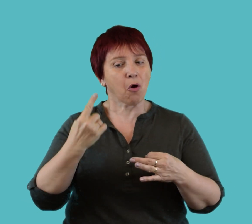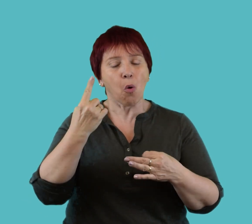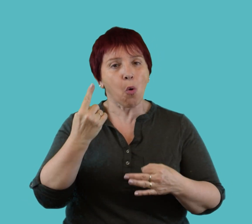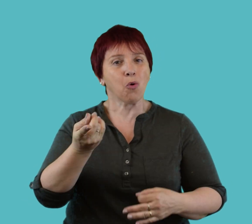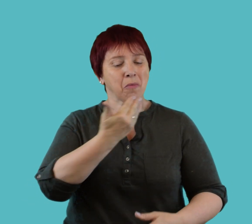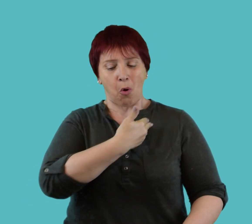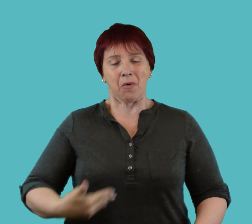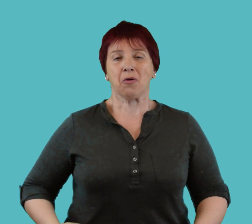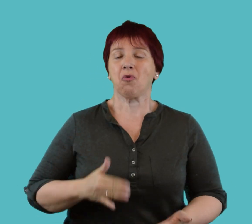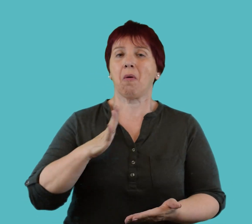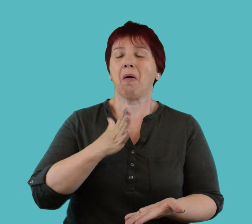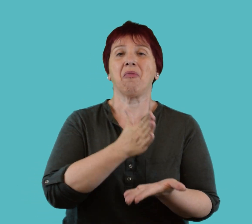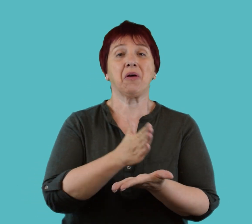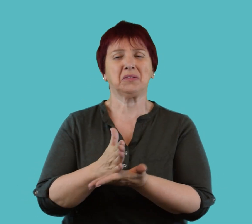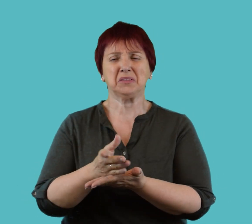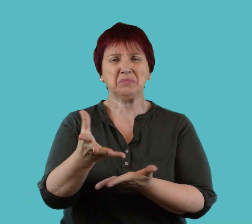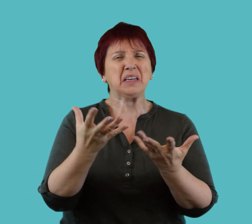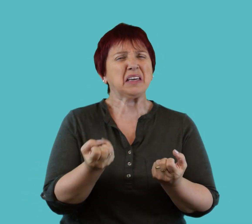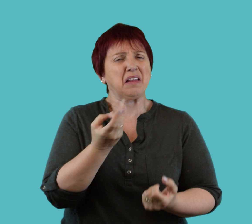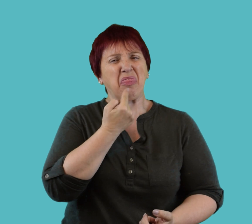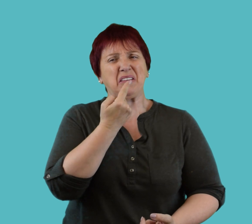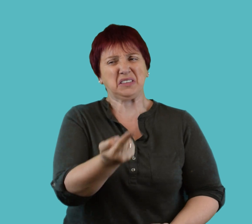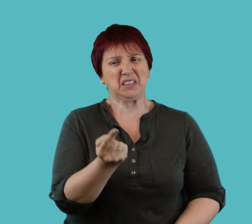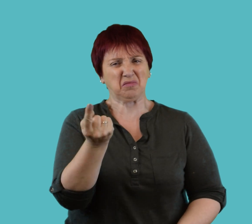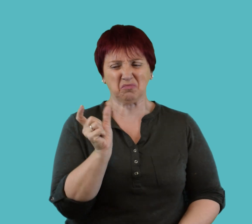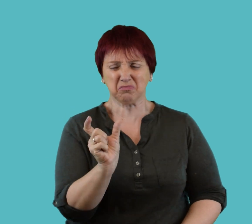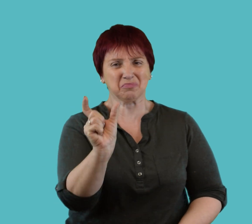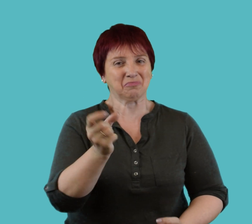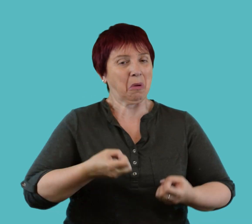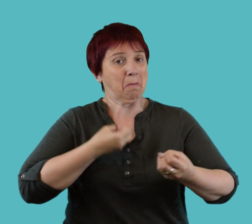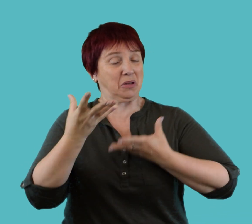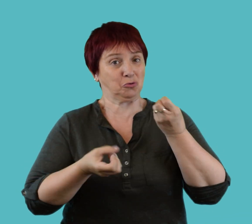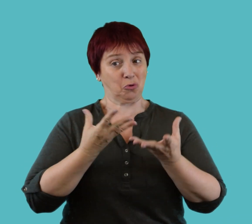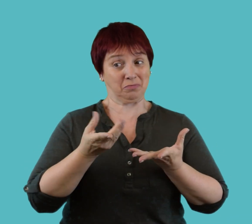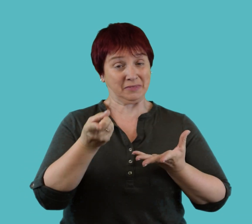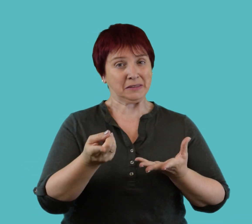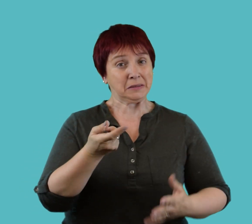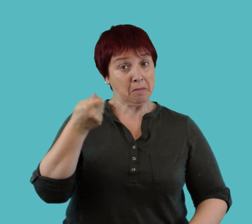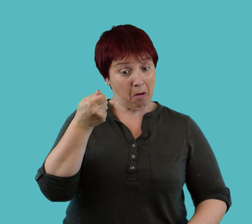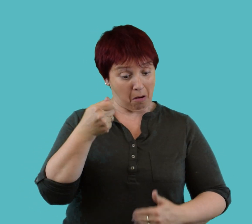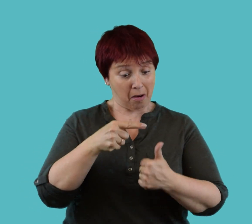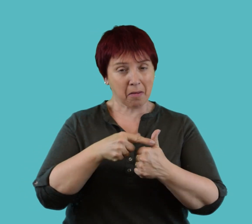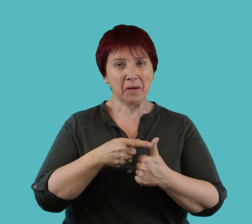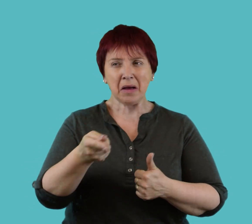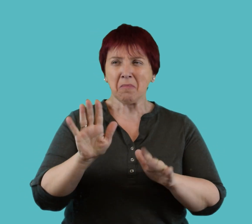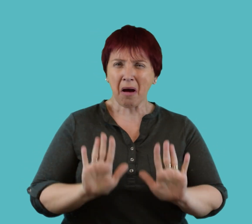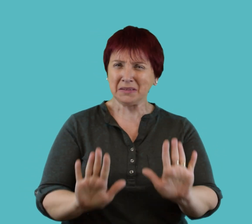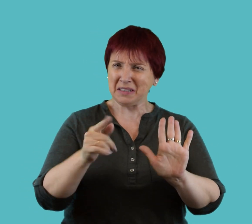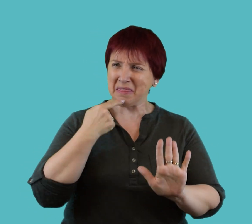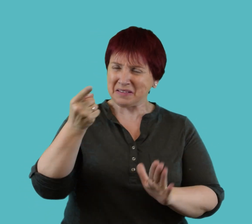¿Qué significa esa expresión? Opción A es una expresión utópica.